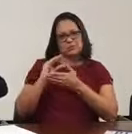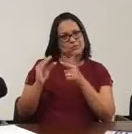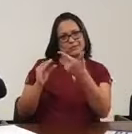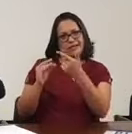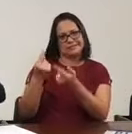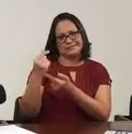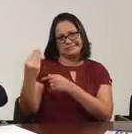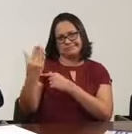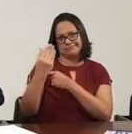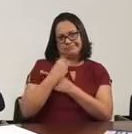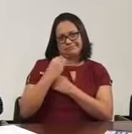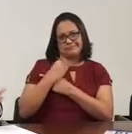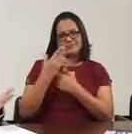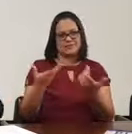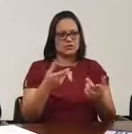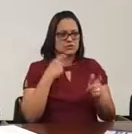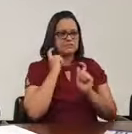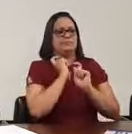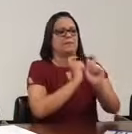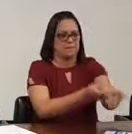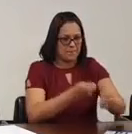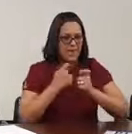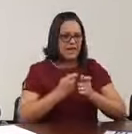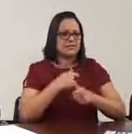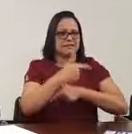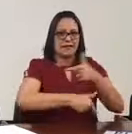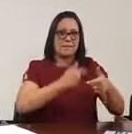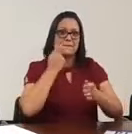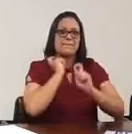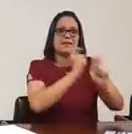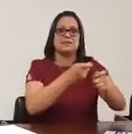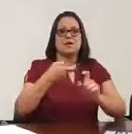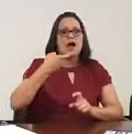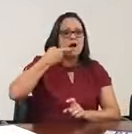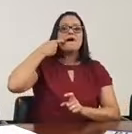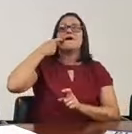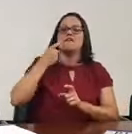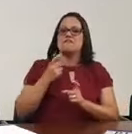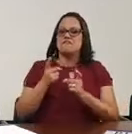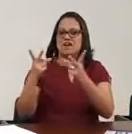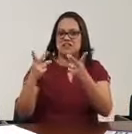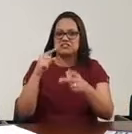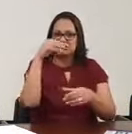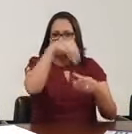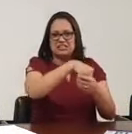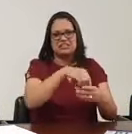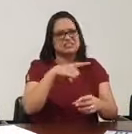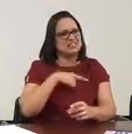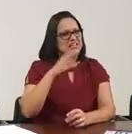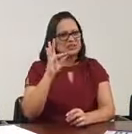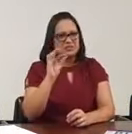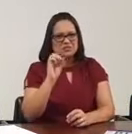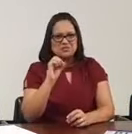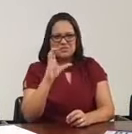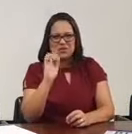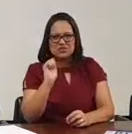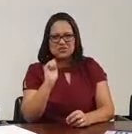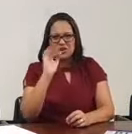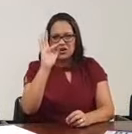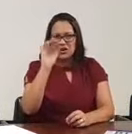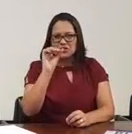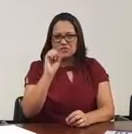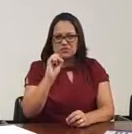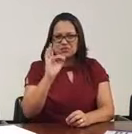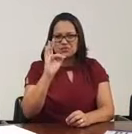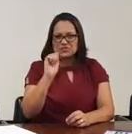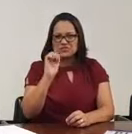e o peixe é bem-vindo. Diz aí que tem fosfato esse mesmo? Não. tem não? Não. É lenda? É lenda. Quem